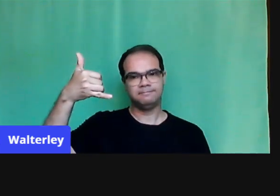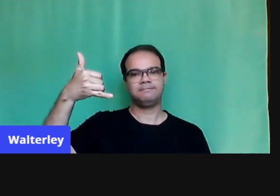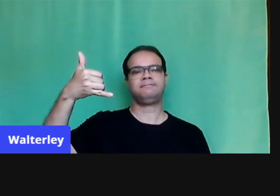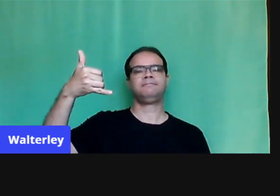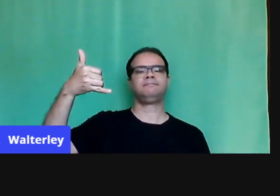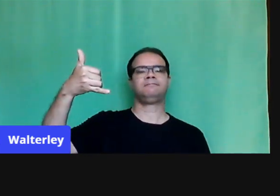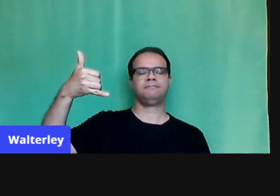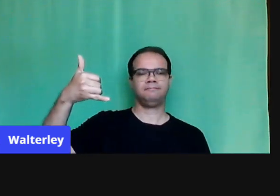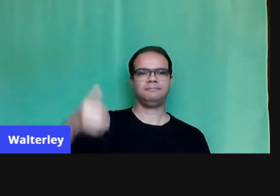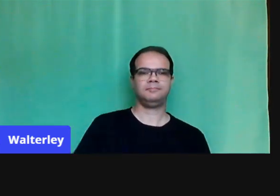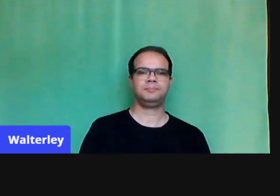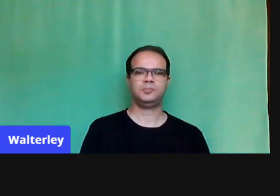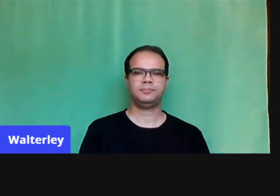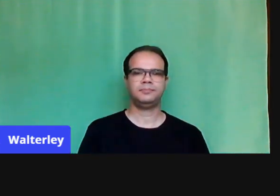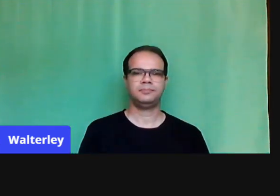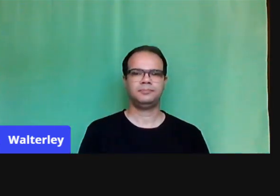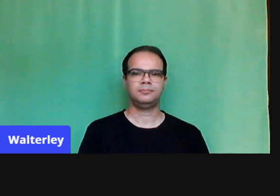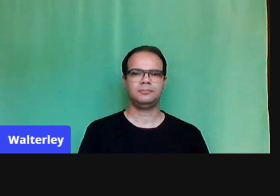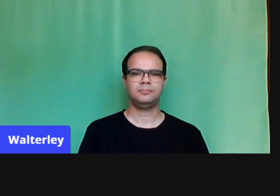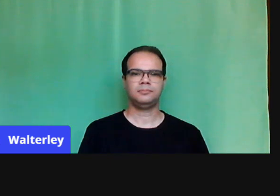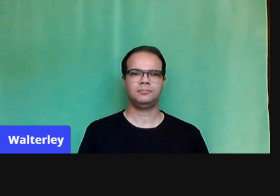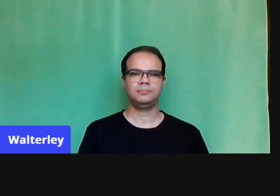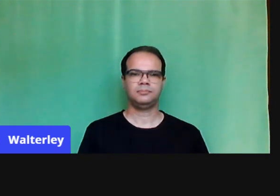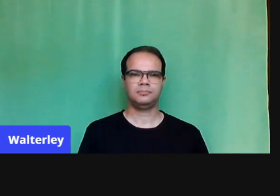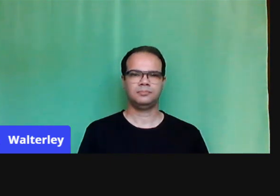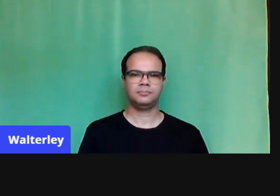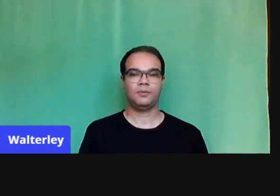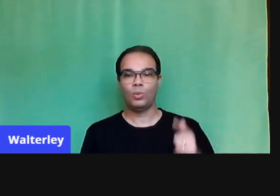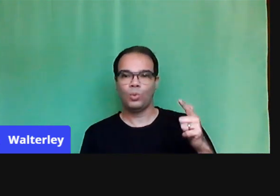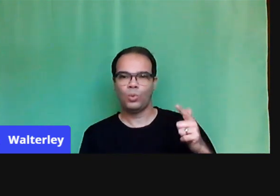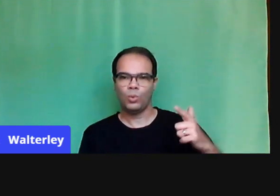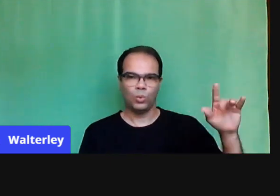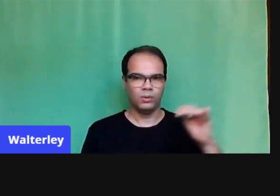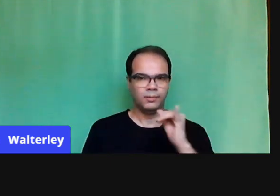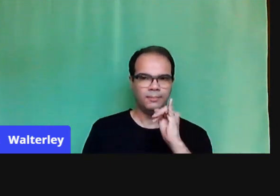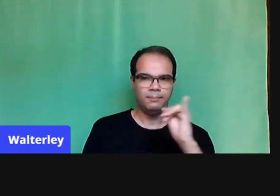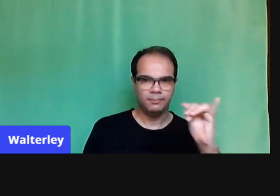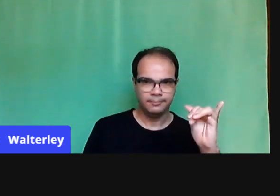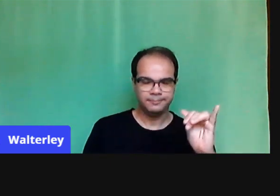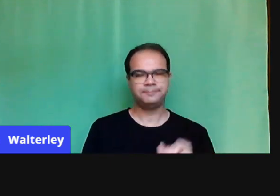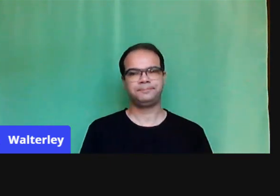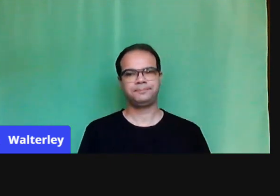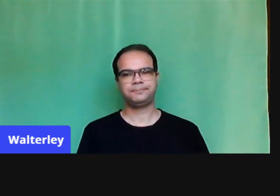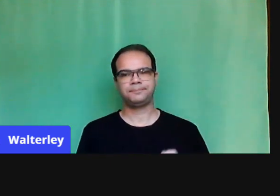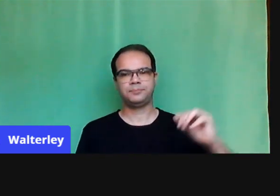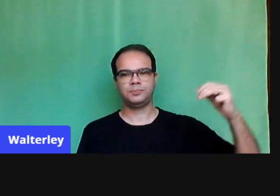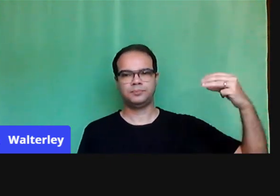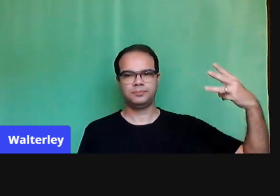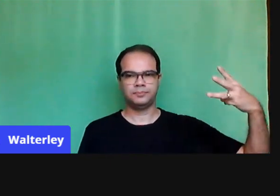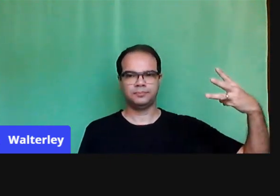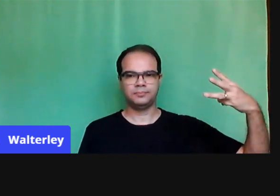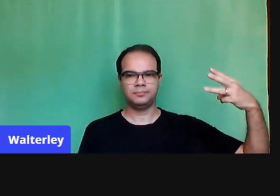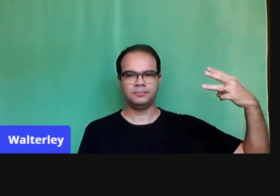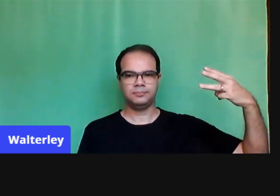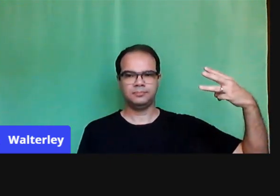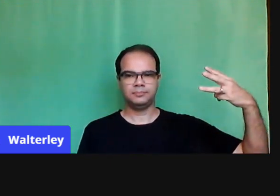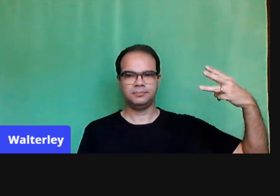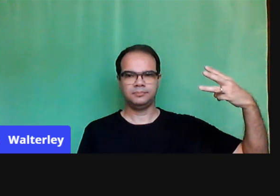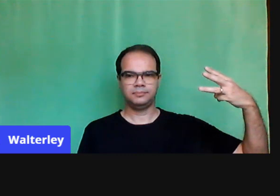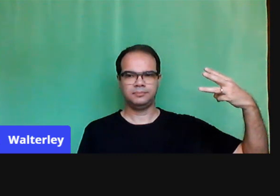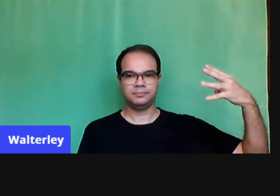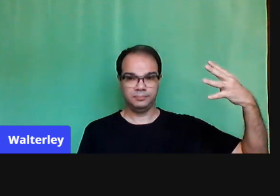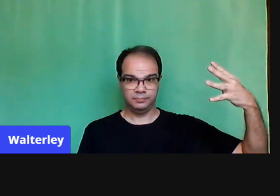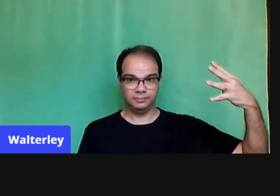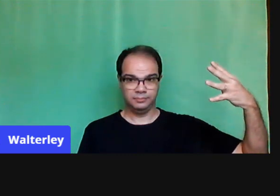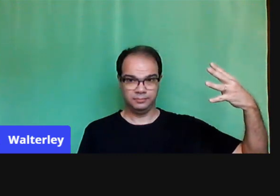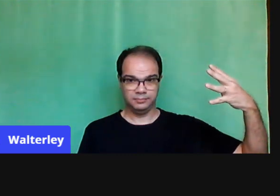essa comunicação? Outra informação, 43% das redes municipais que